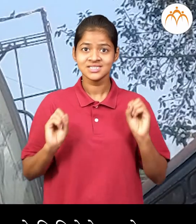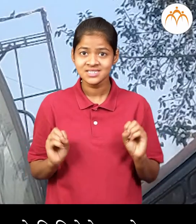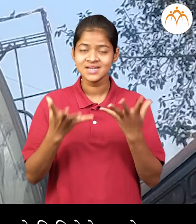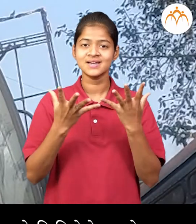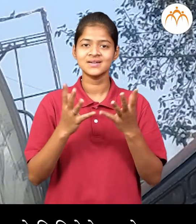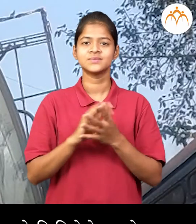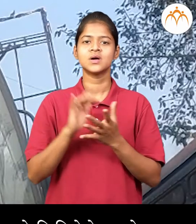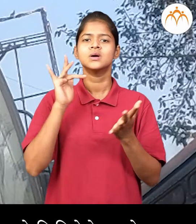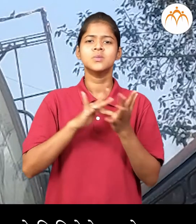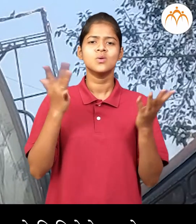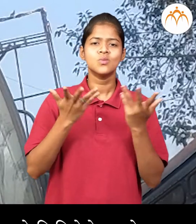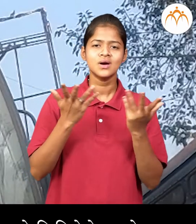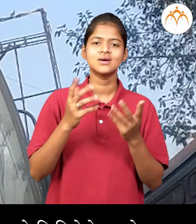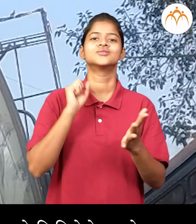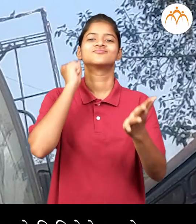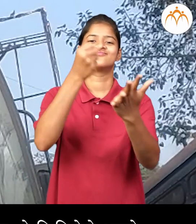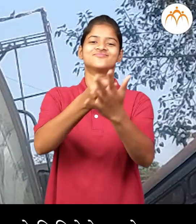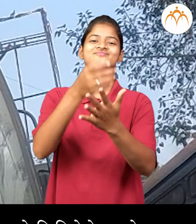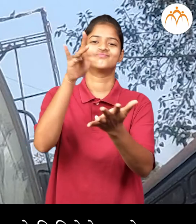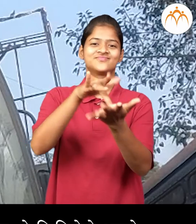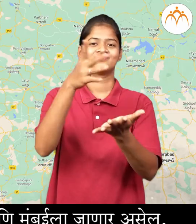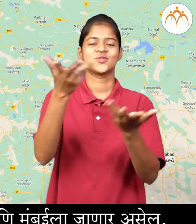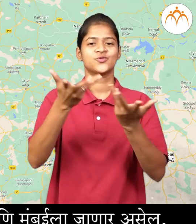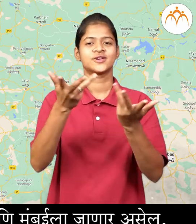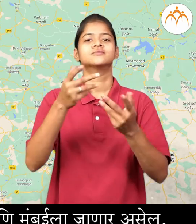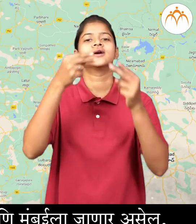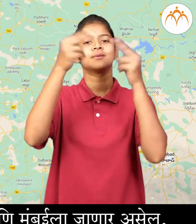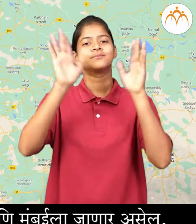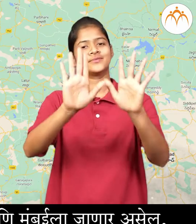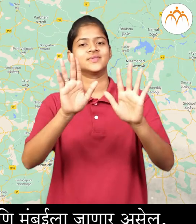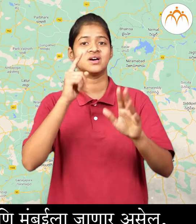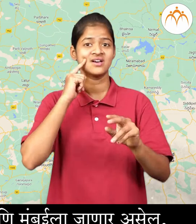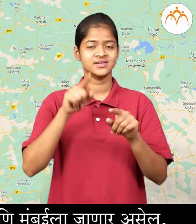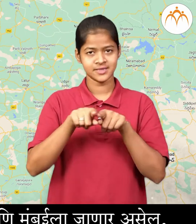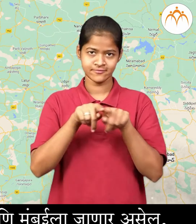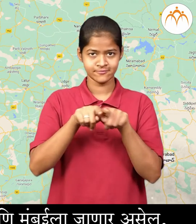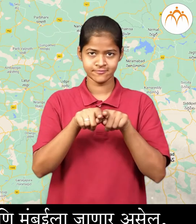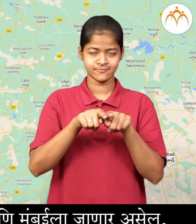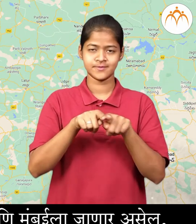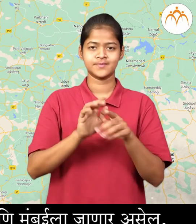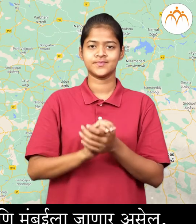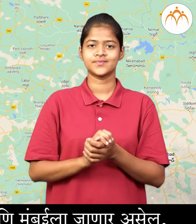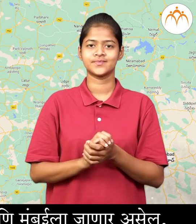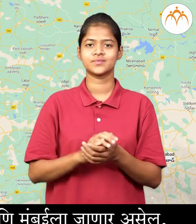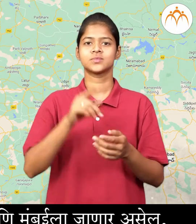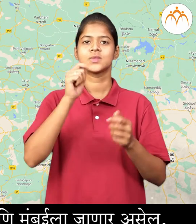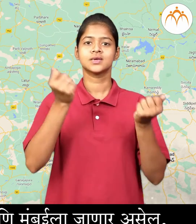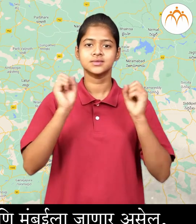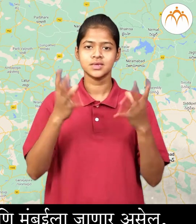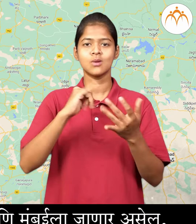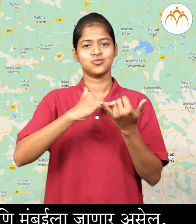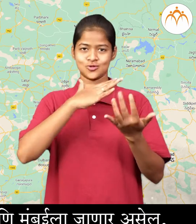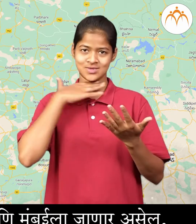कुठे जानार हे लिलेल असत मंजे बस दर सोलापुर हुन अली आणी